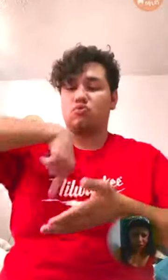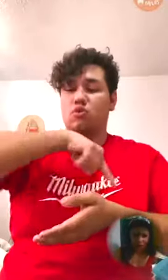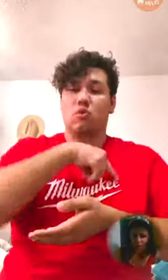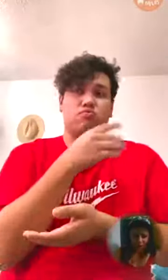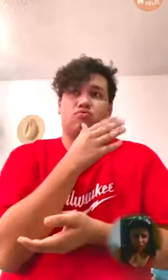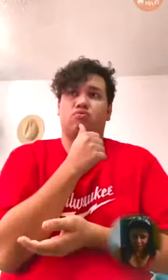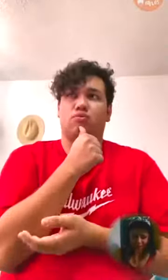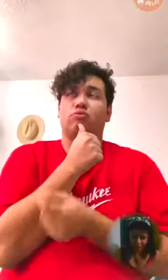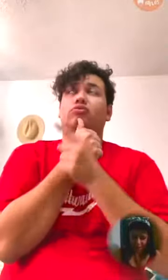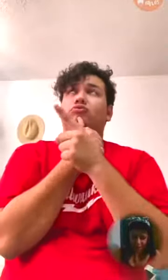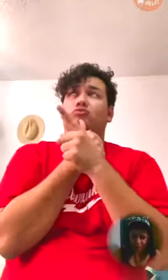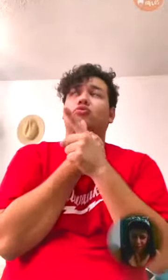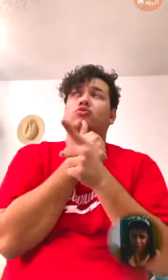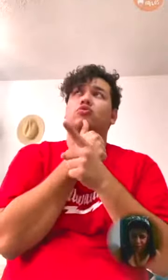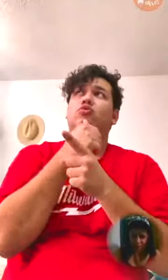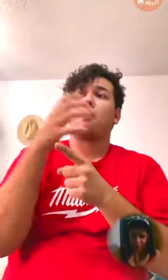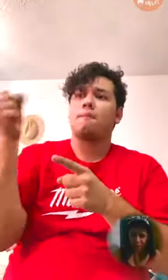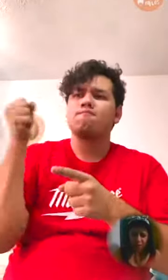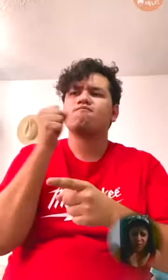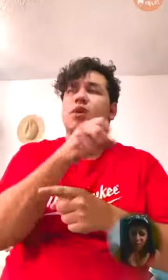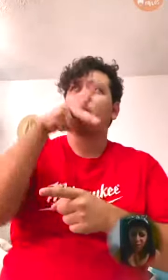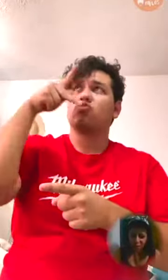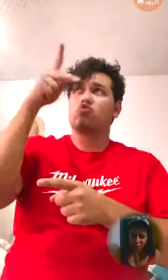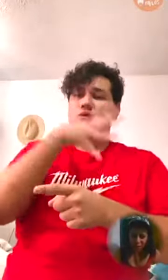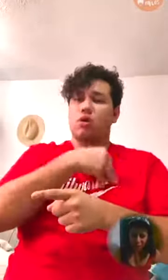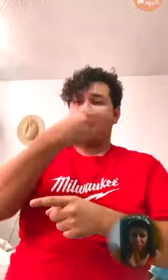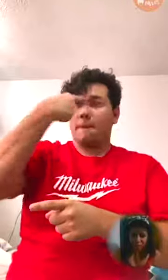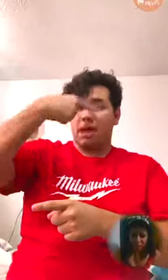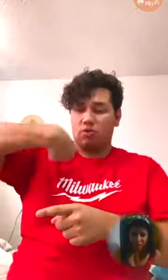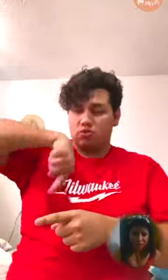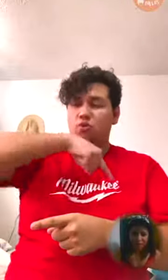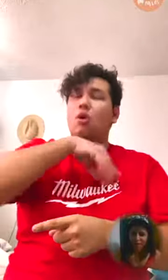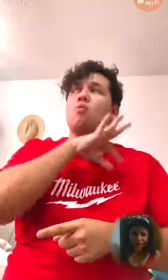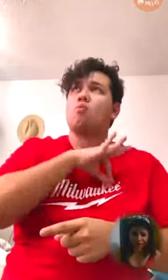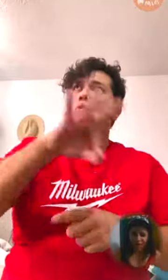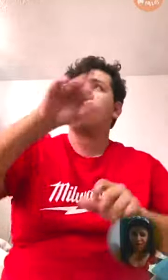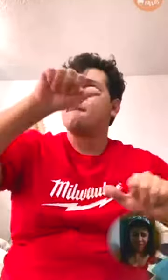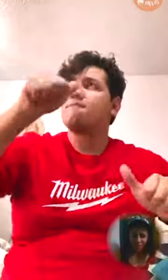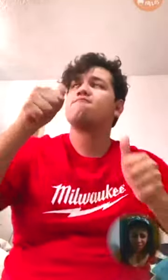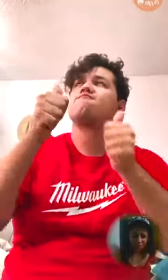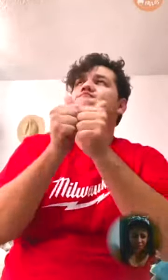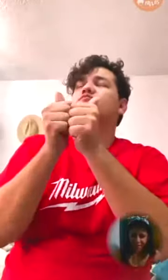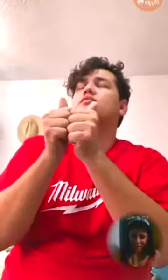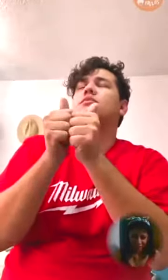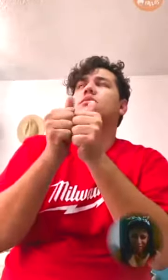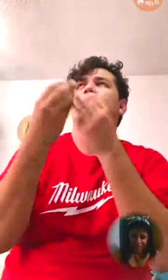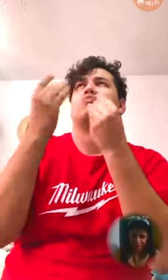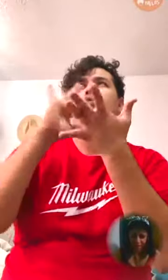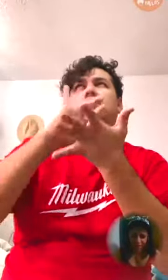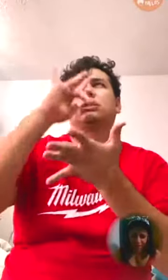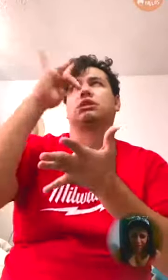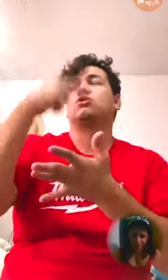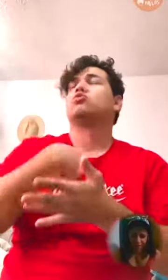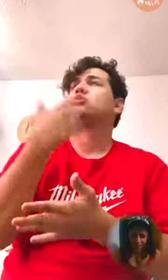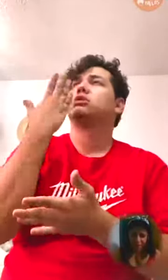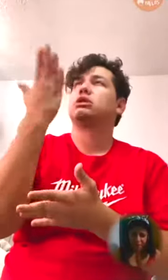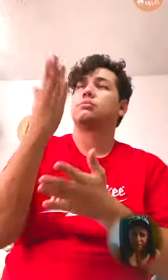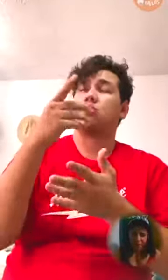podíamos hacerlo. Y tú enviaste a tu Hijo para nosotros poder estar contigo, Padre, gracias. Te pido que este